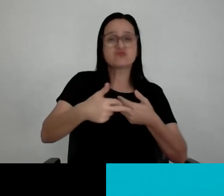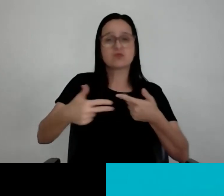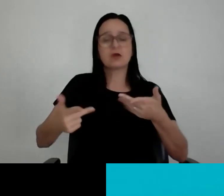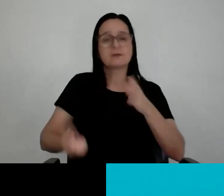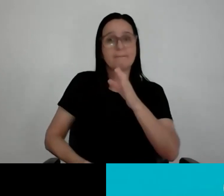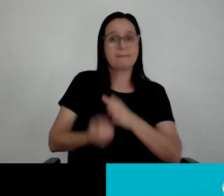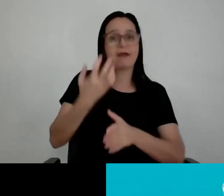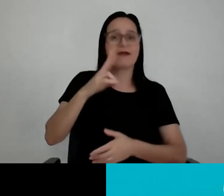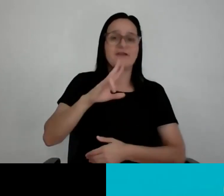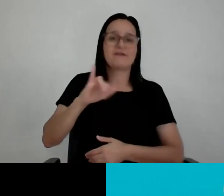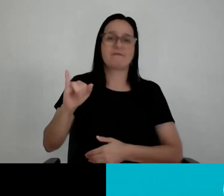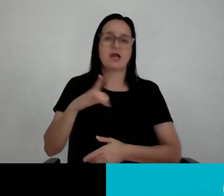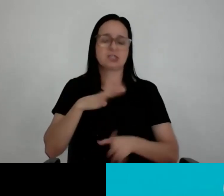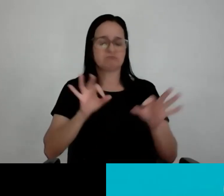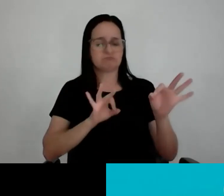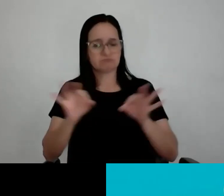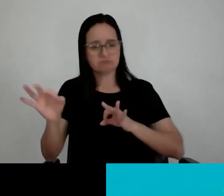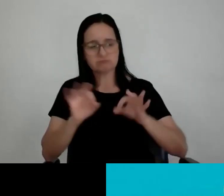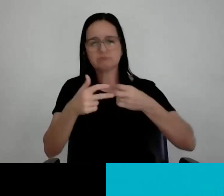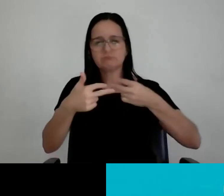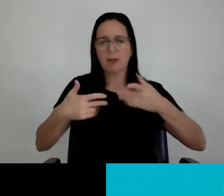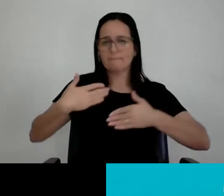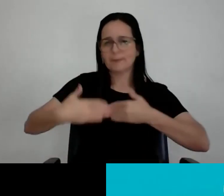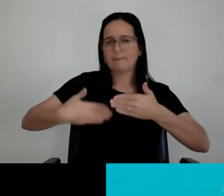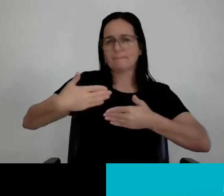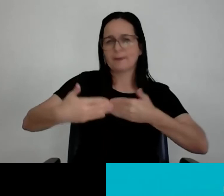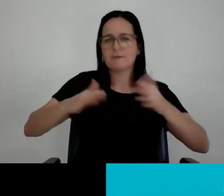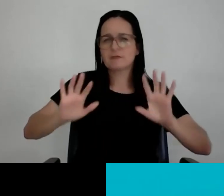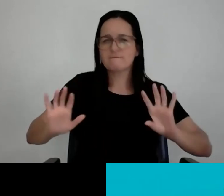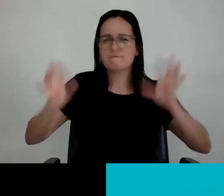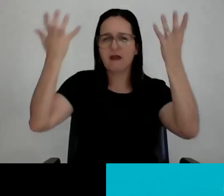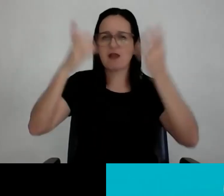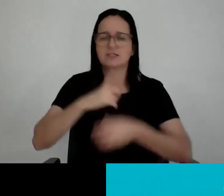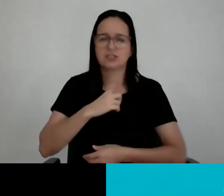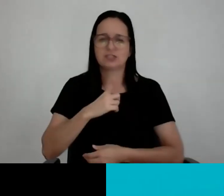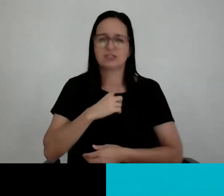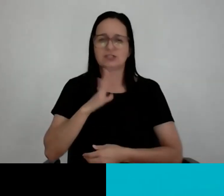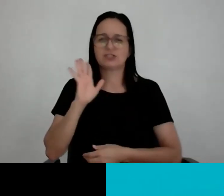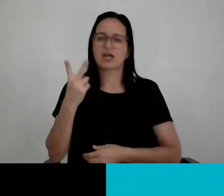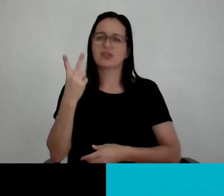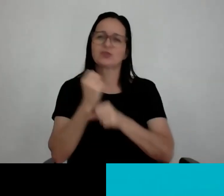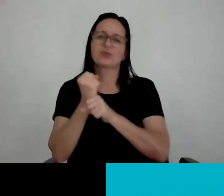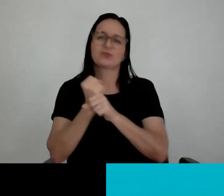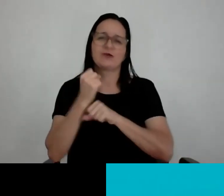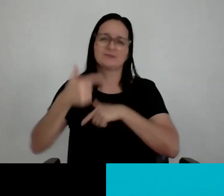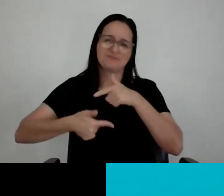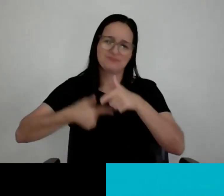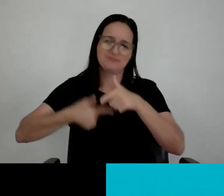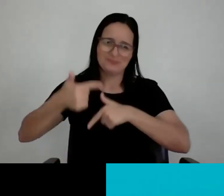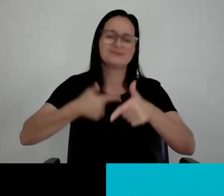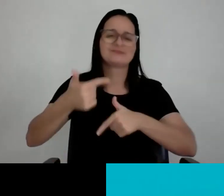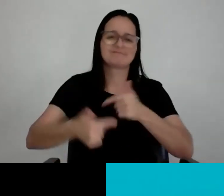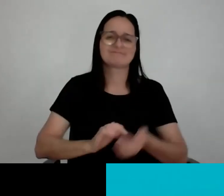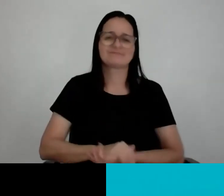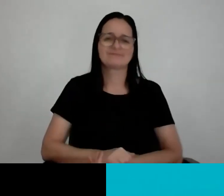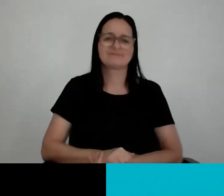as maquetes ficaram prontas, a está montando. Só a festa coletiva de lançamento já vale os dois anos. A alegria é muito boa.